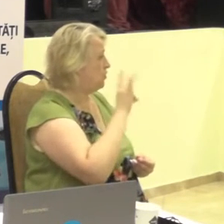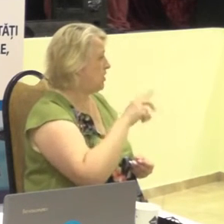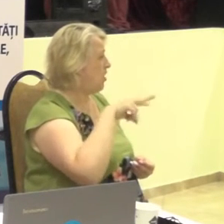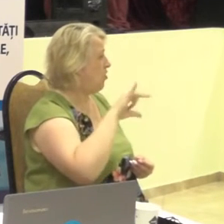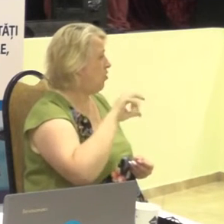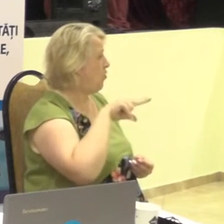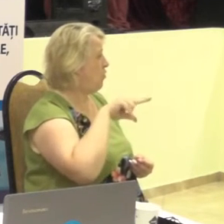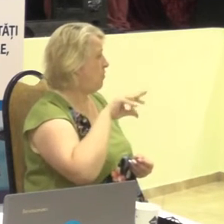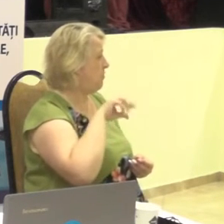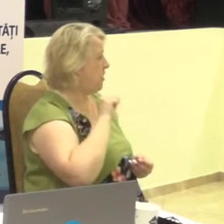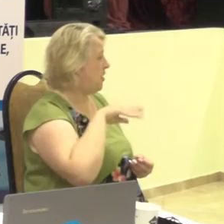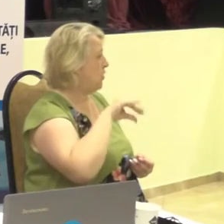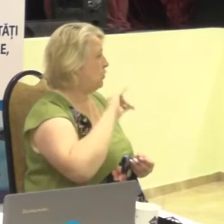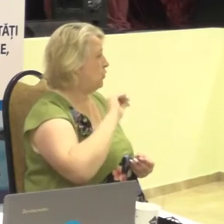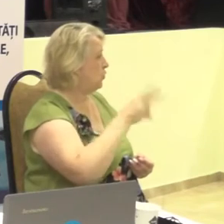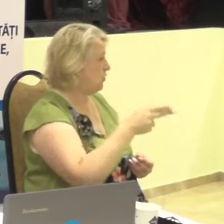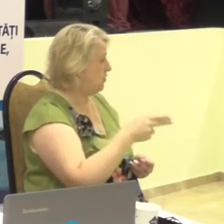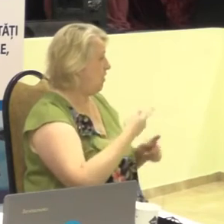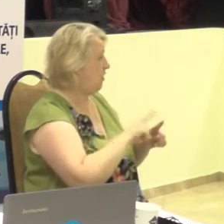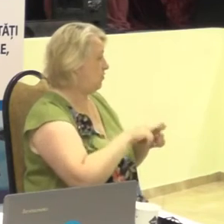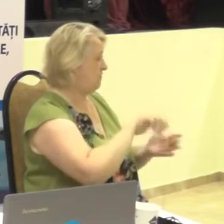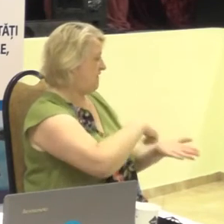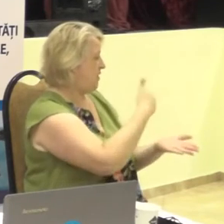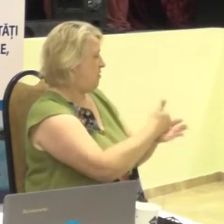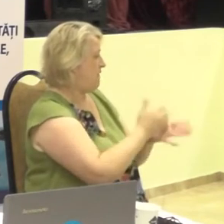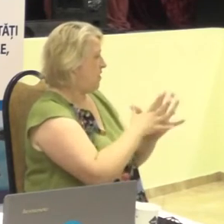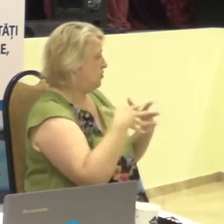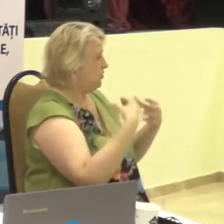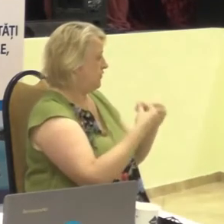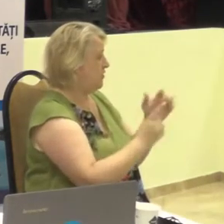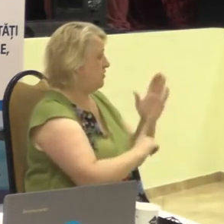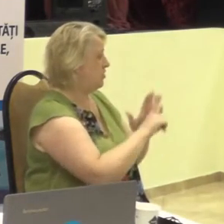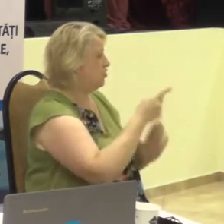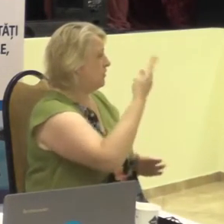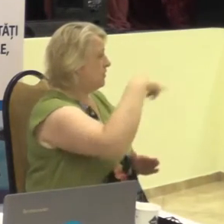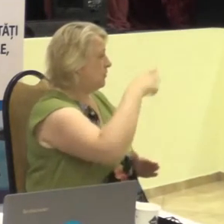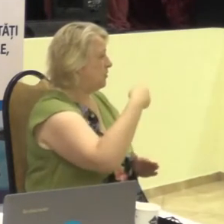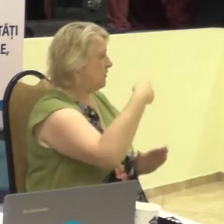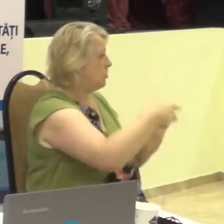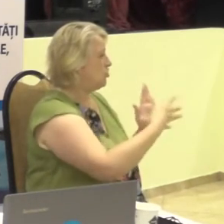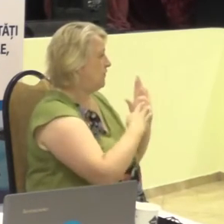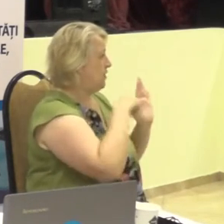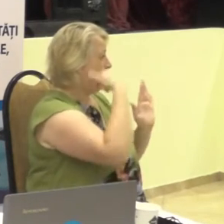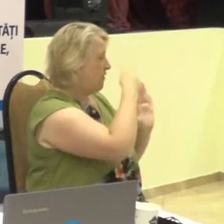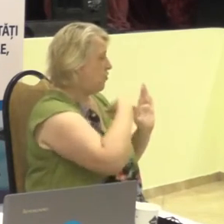Lopatiuc, care se află în fruntea asociației în decembrie 2009.